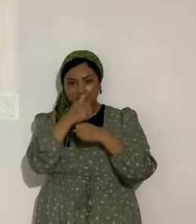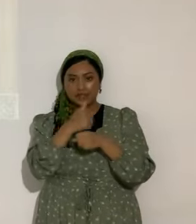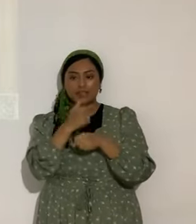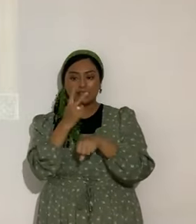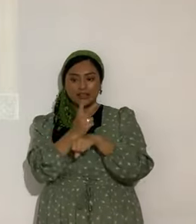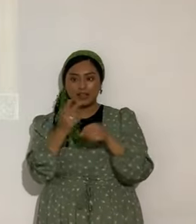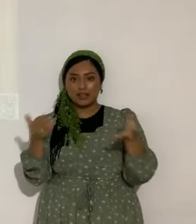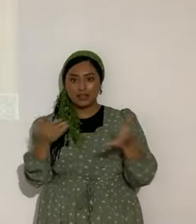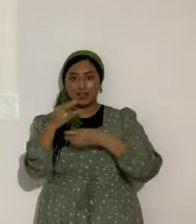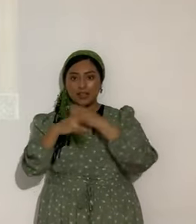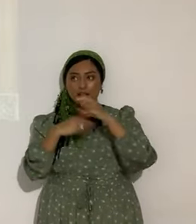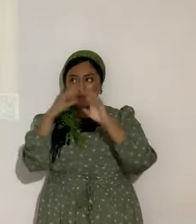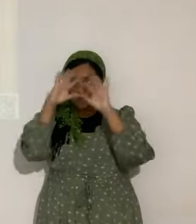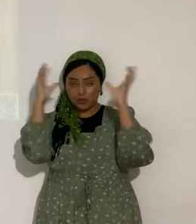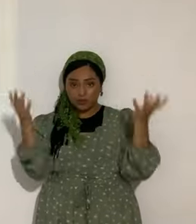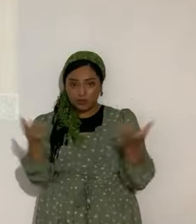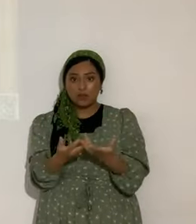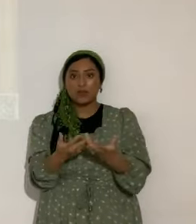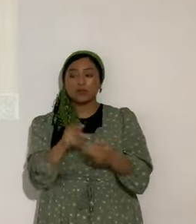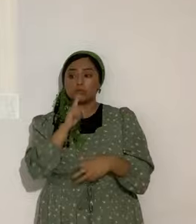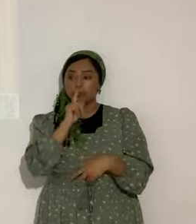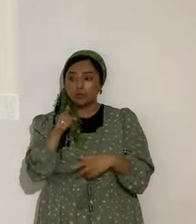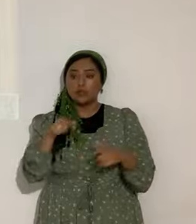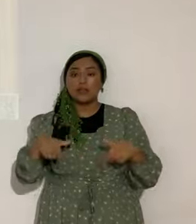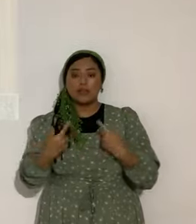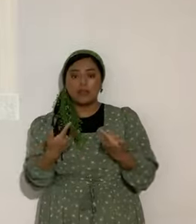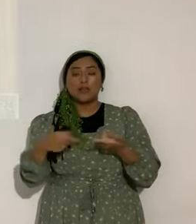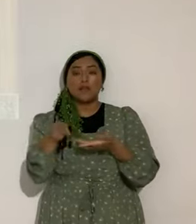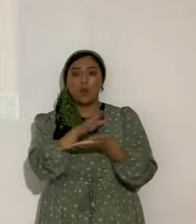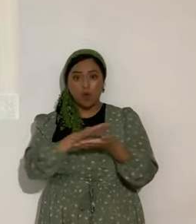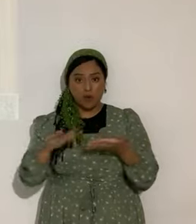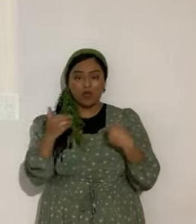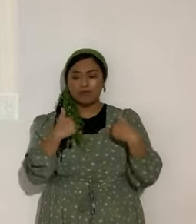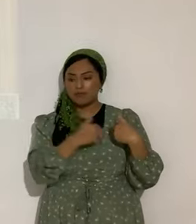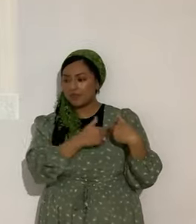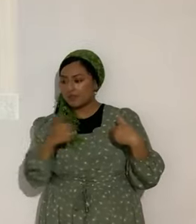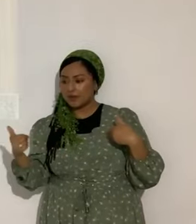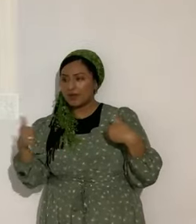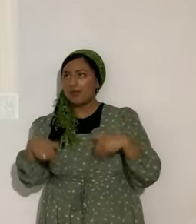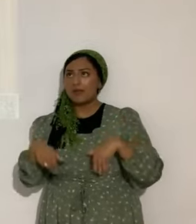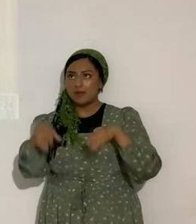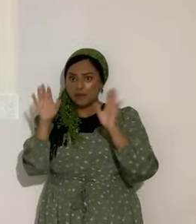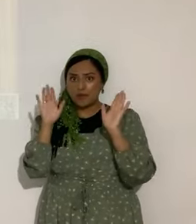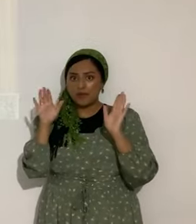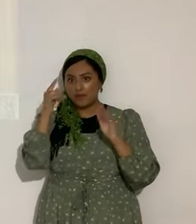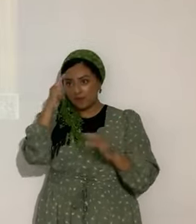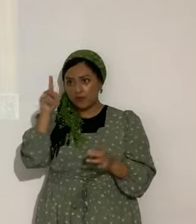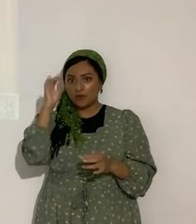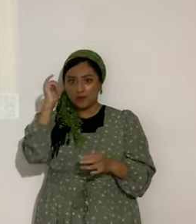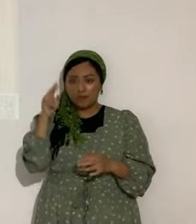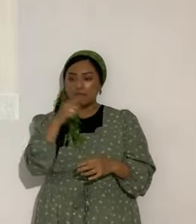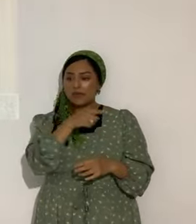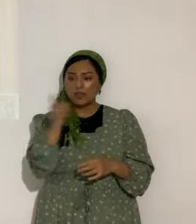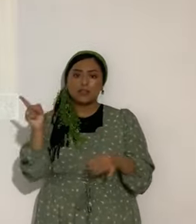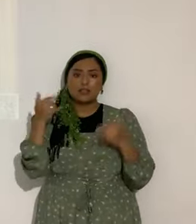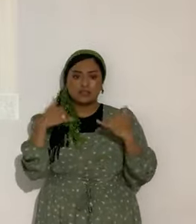local y mundial que son de veras santos. O sea, se han apartado, se han consagrado, se han santificado, pero siguen siendo tímidos.